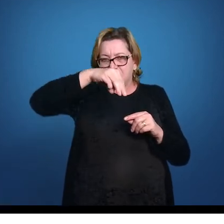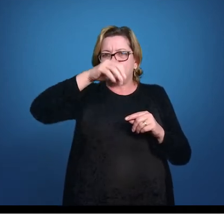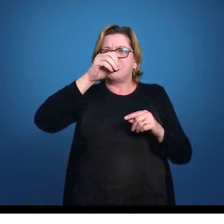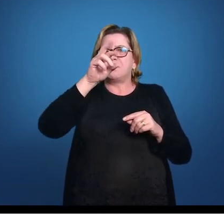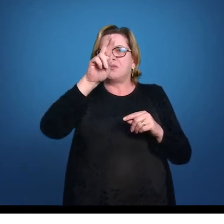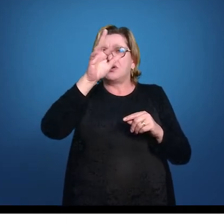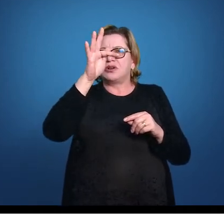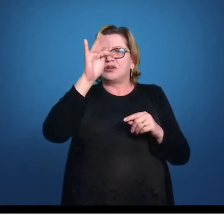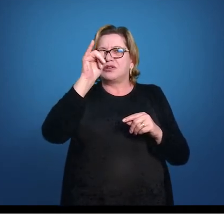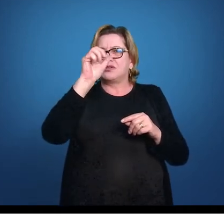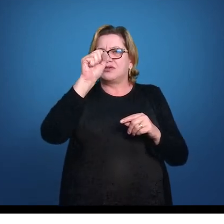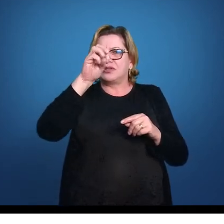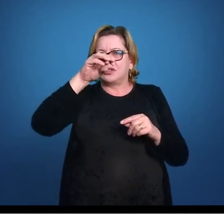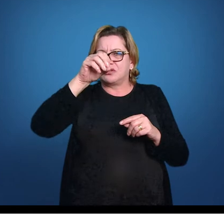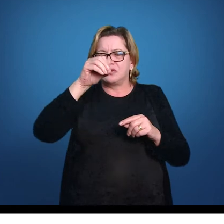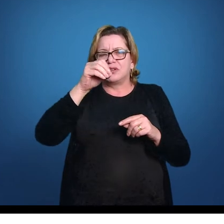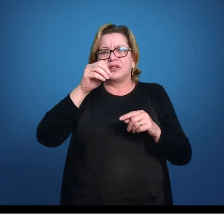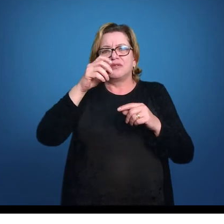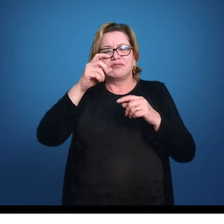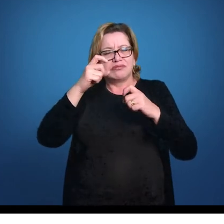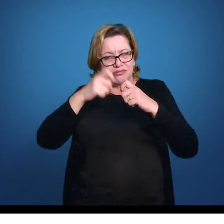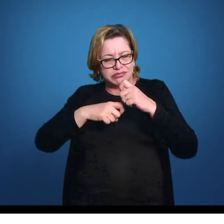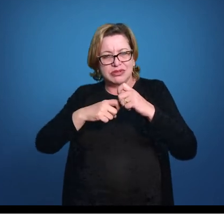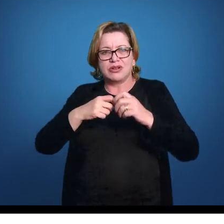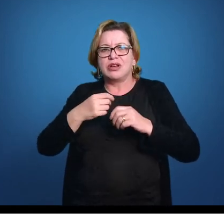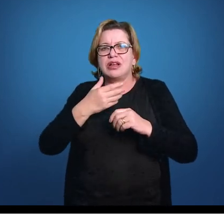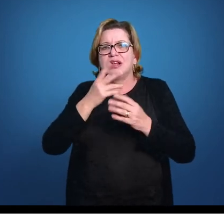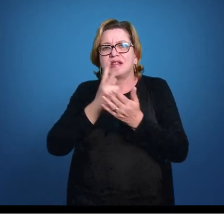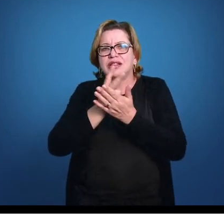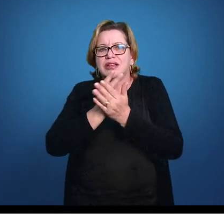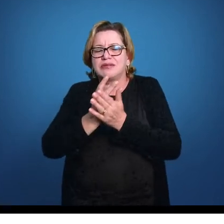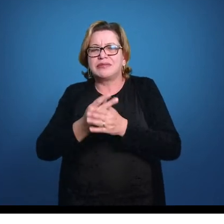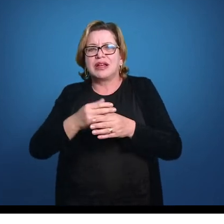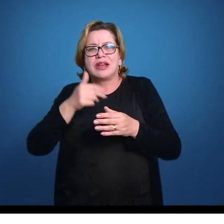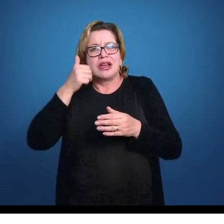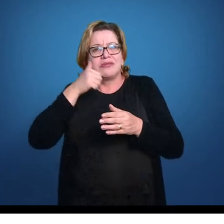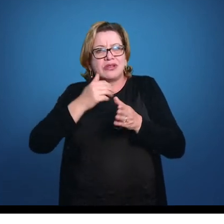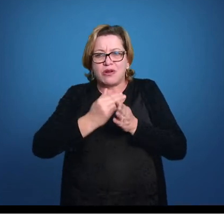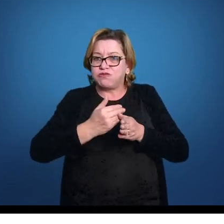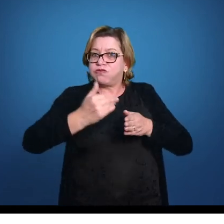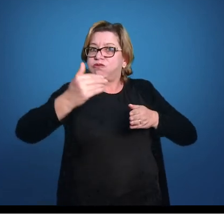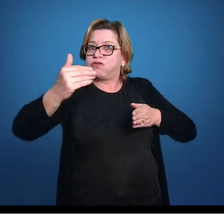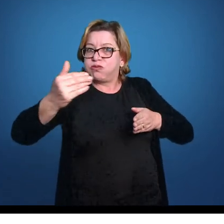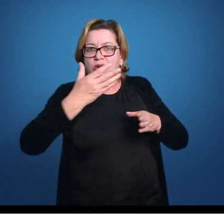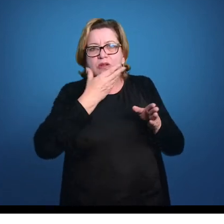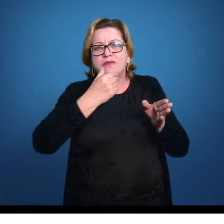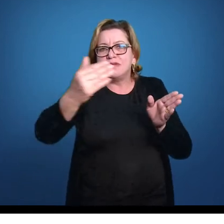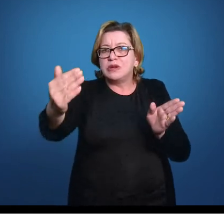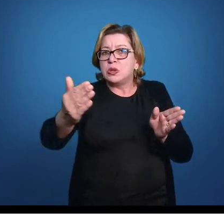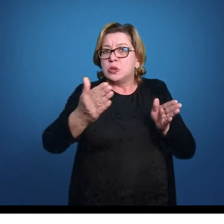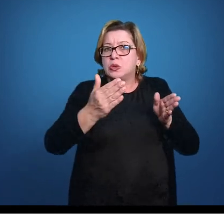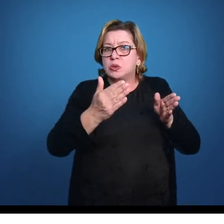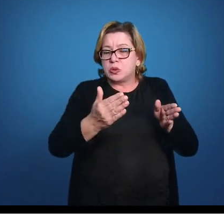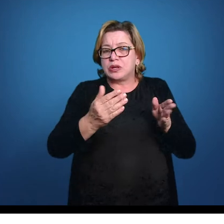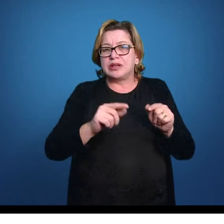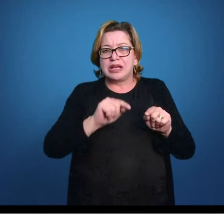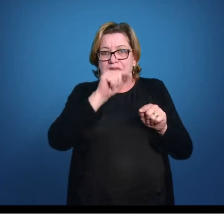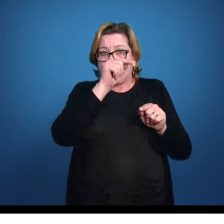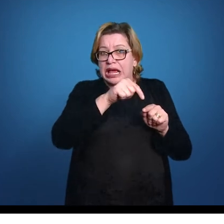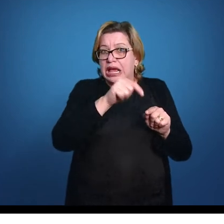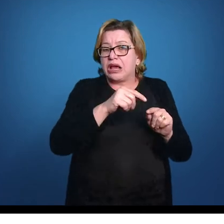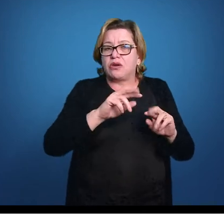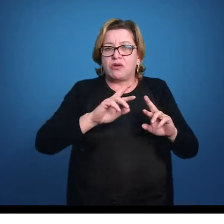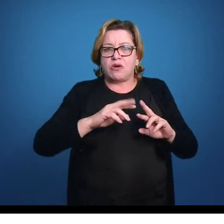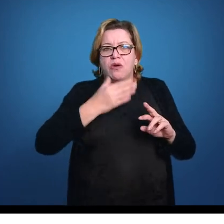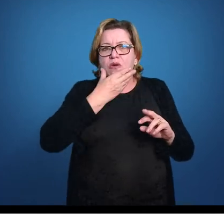fêmeas, as fêmeas tendem a ser maiores que os machos, mas os machos têm um carácter diferenciado, então desde que o bicho seja